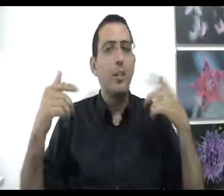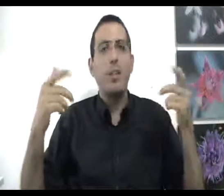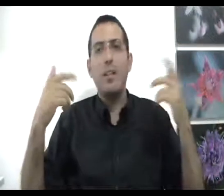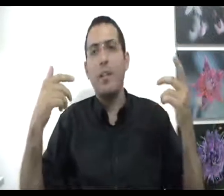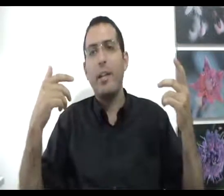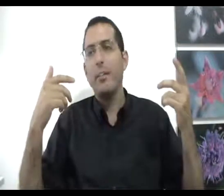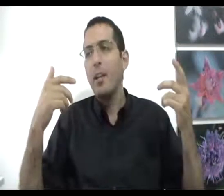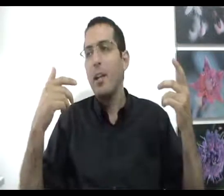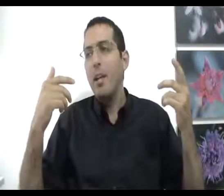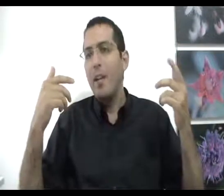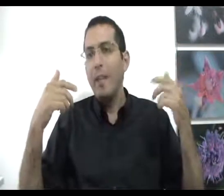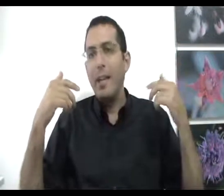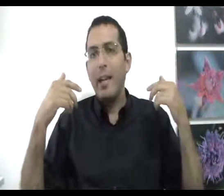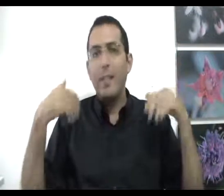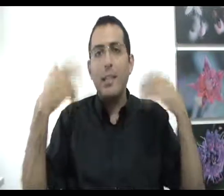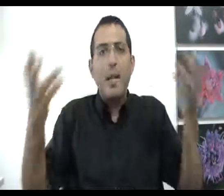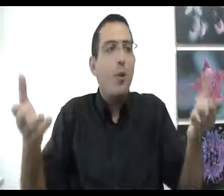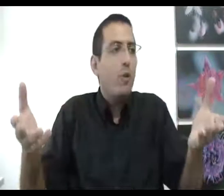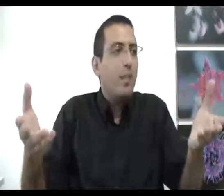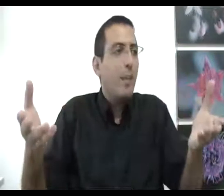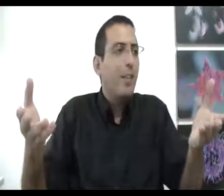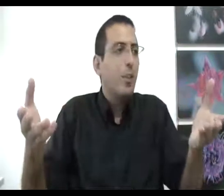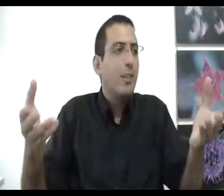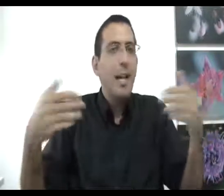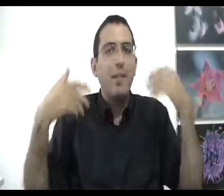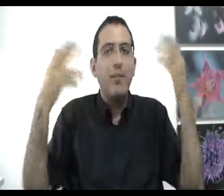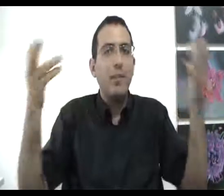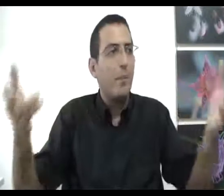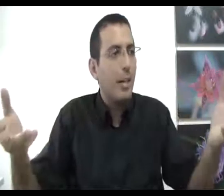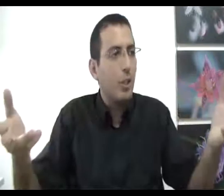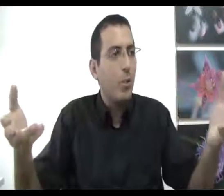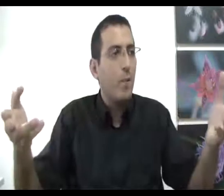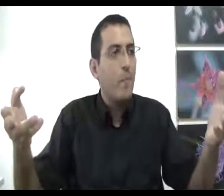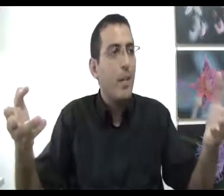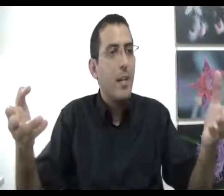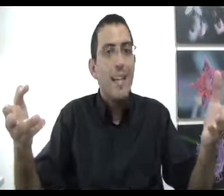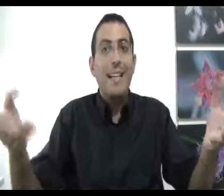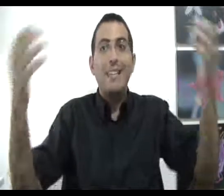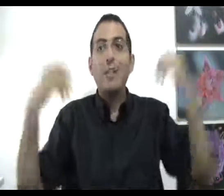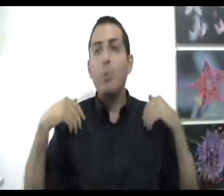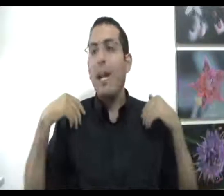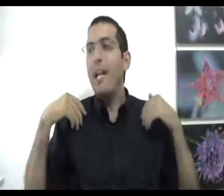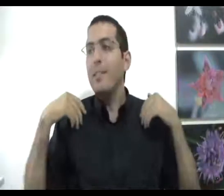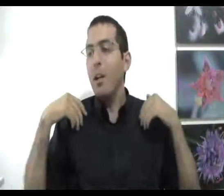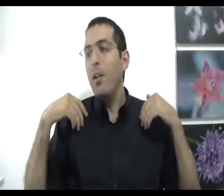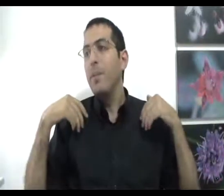תקשיב, אל תפחד אבל אתה בכלל לא חוות את הפחד שלו, אתה חייב לחוות את הפחד שלו כדי שתוכל לעזור לו